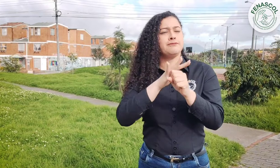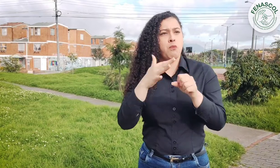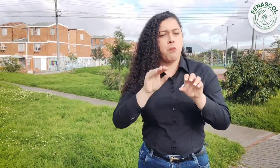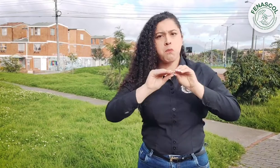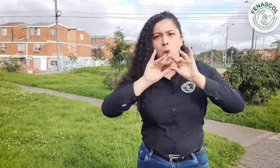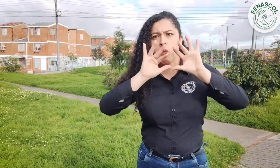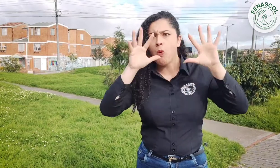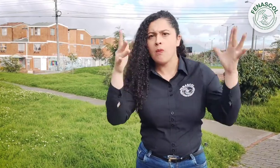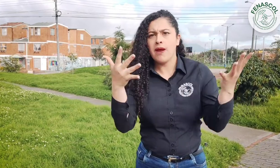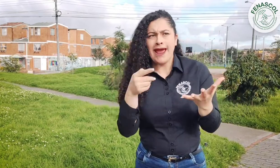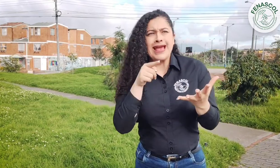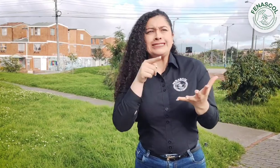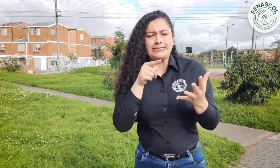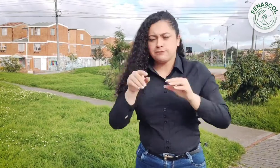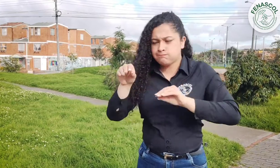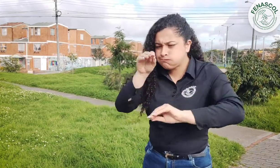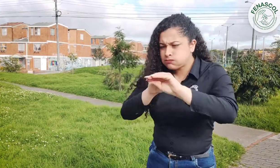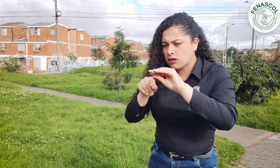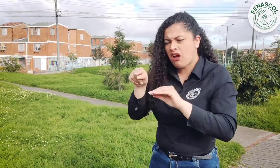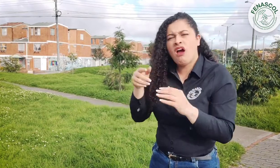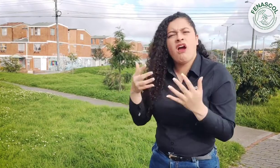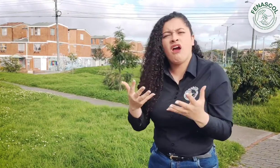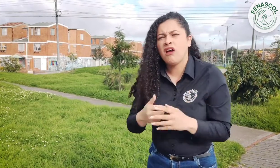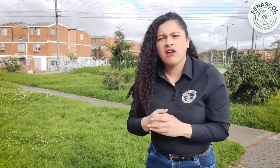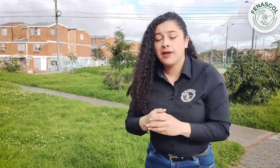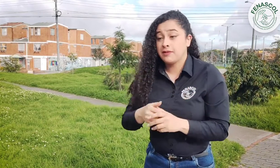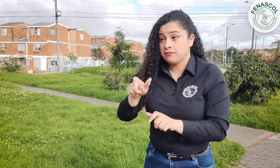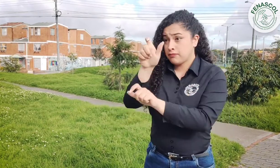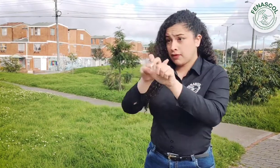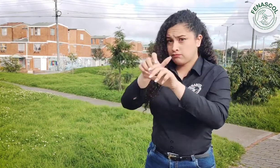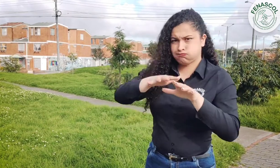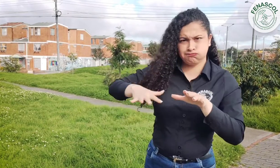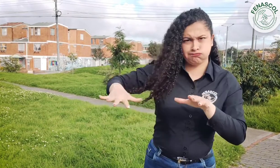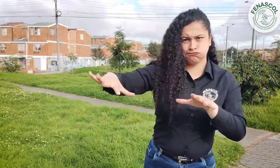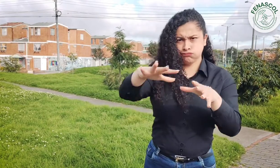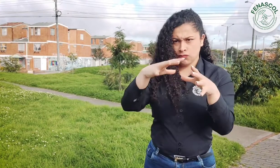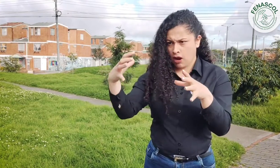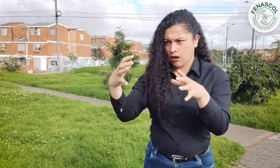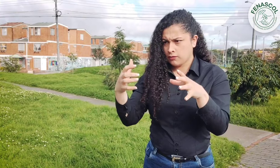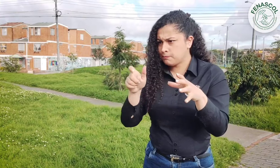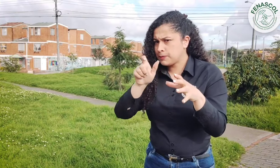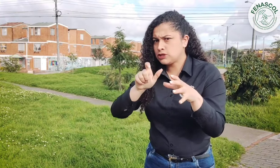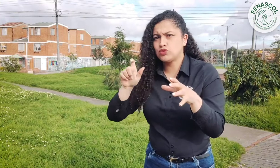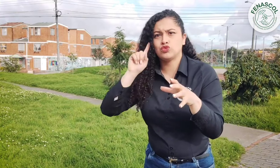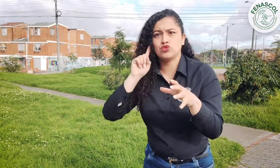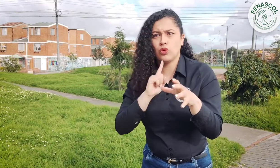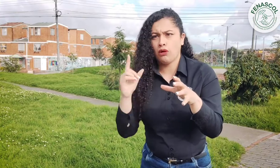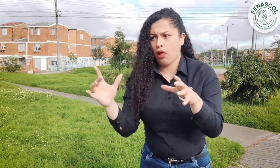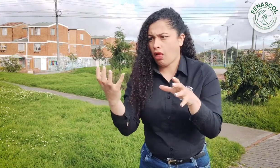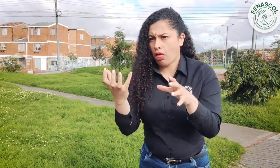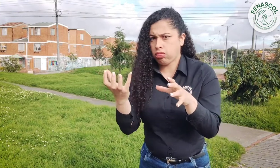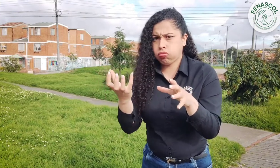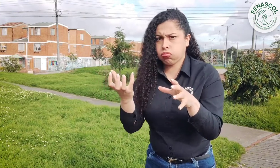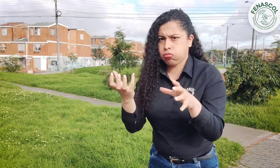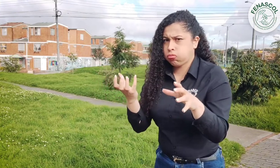en que ninguna persona sorda se quede atrás, una guía para la inclusión